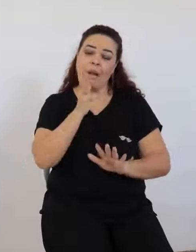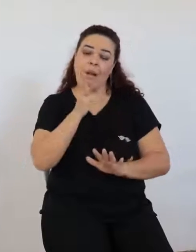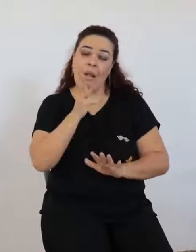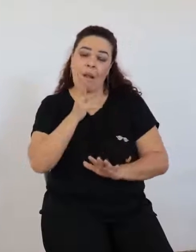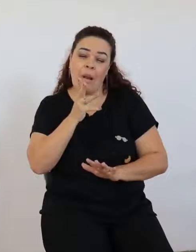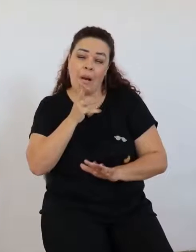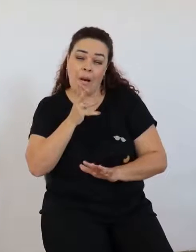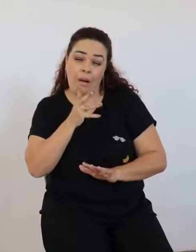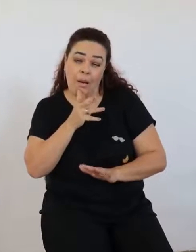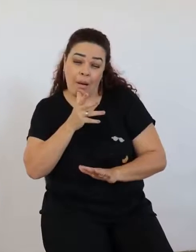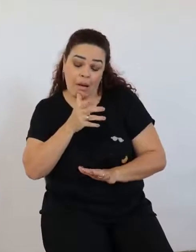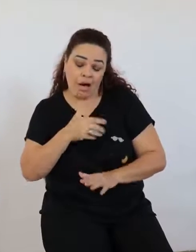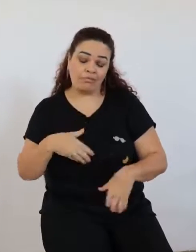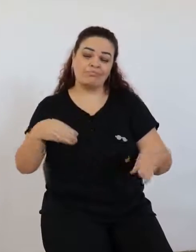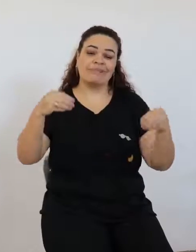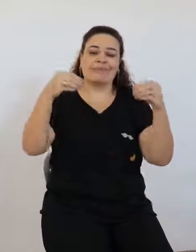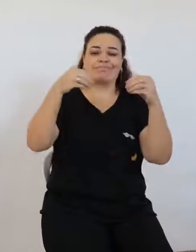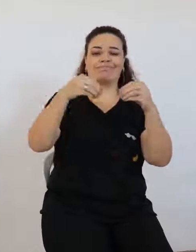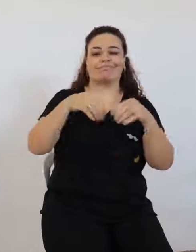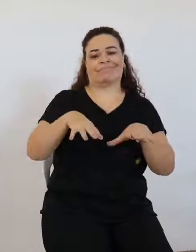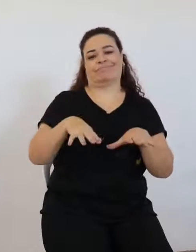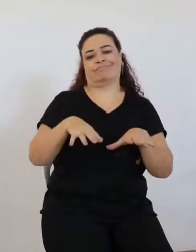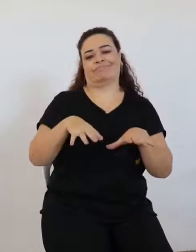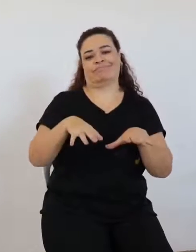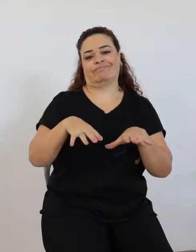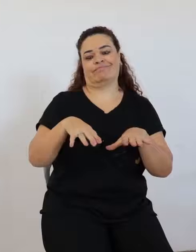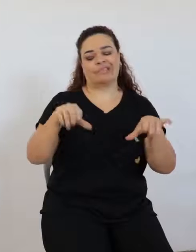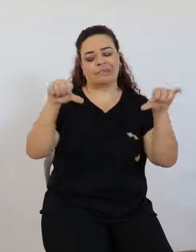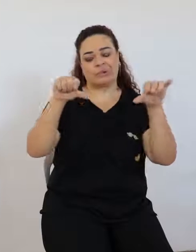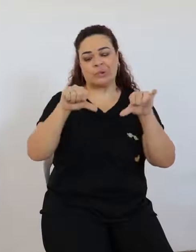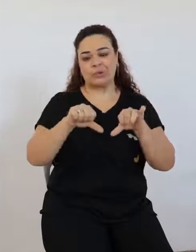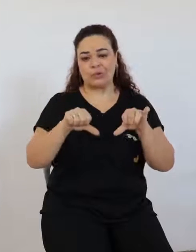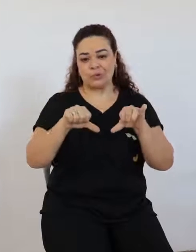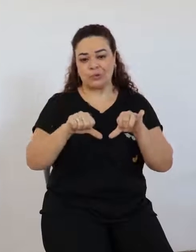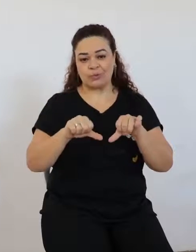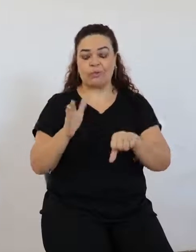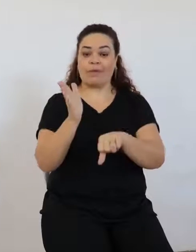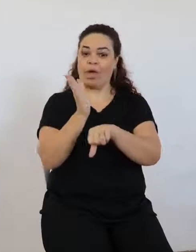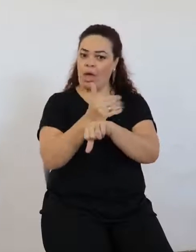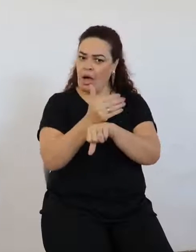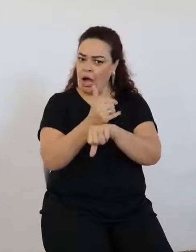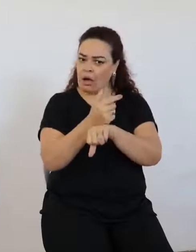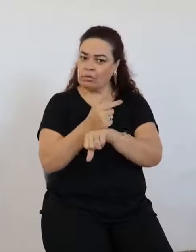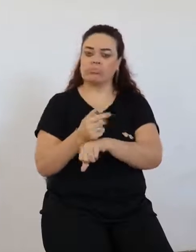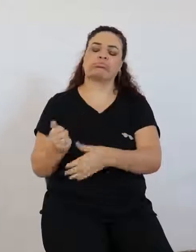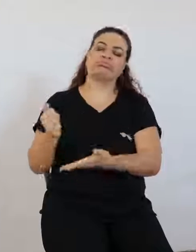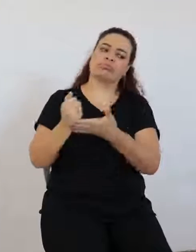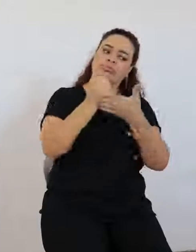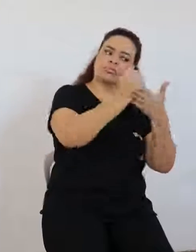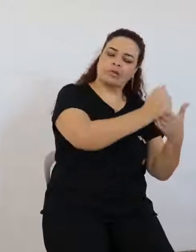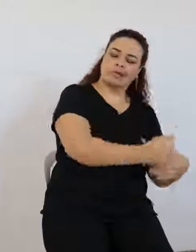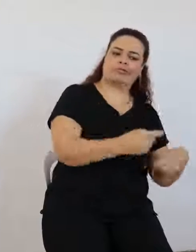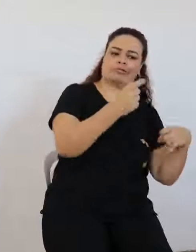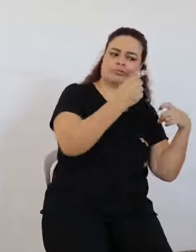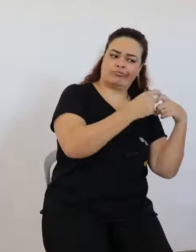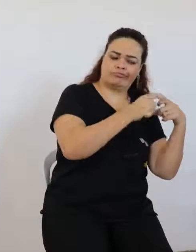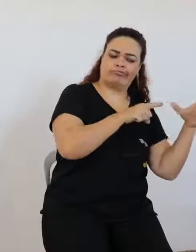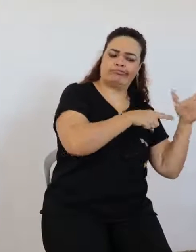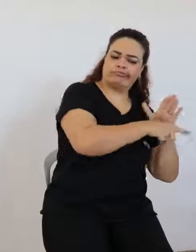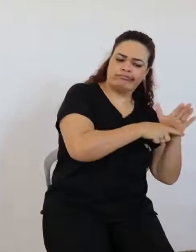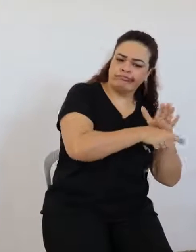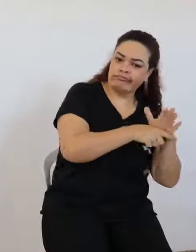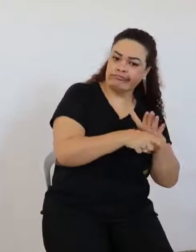o desenvolvimento dessa comunicação. Então, quanto antes a gente procura ajuda, melhor vai ser para essa